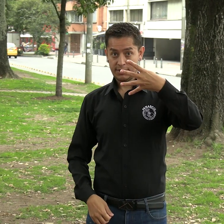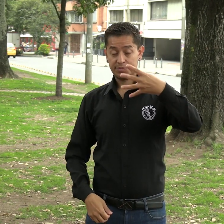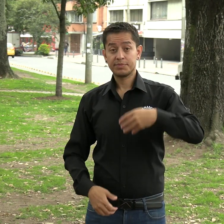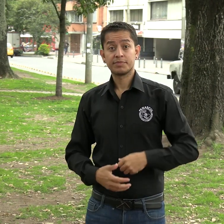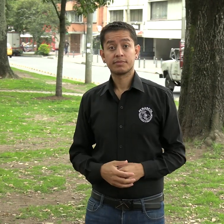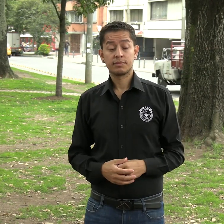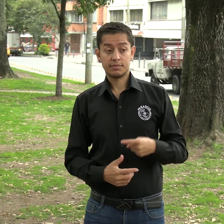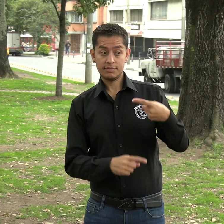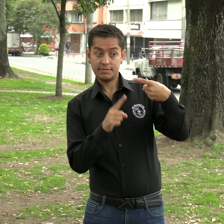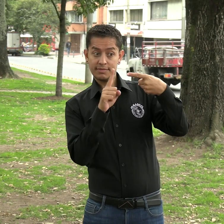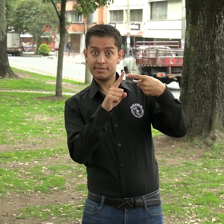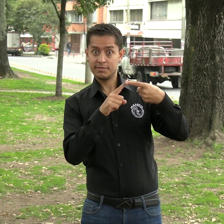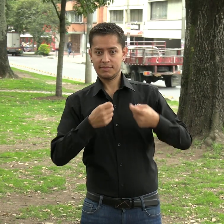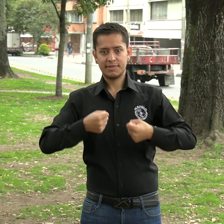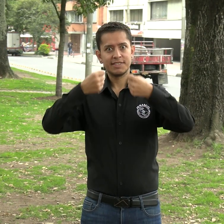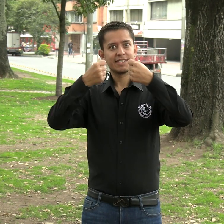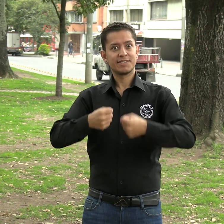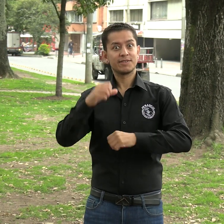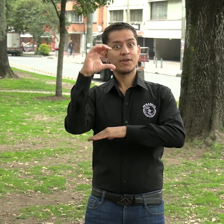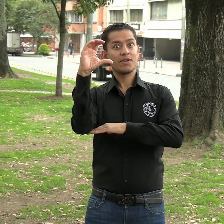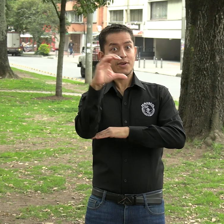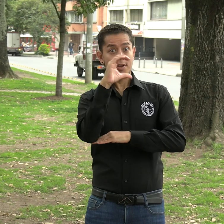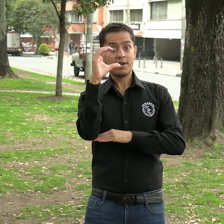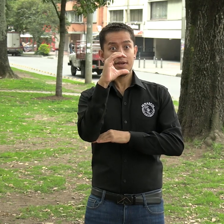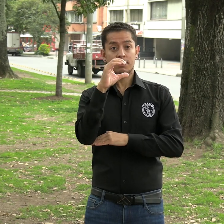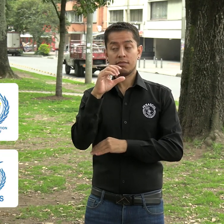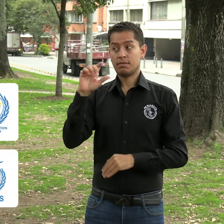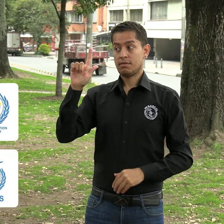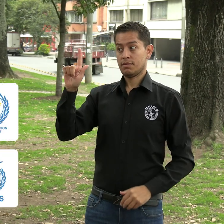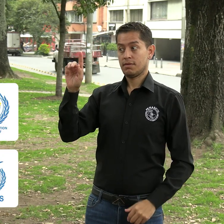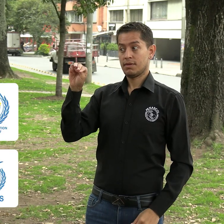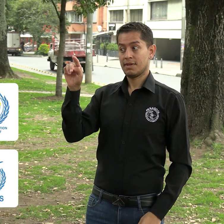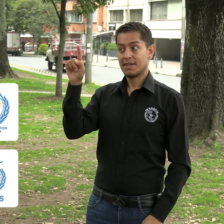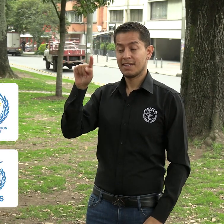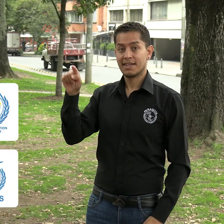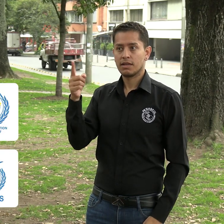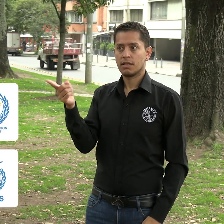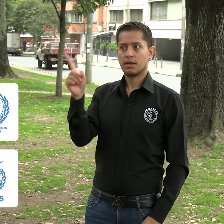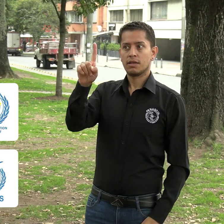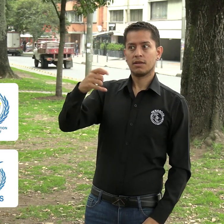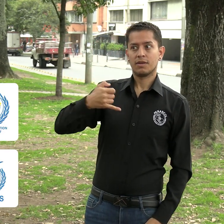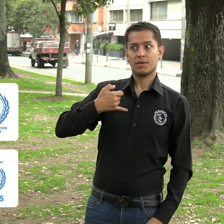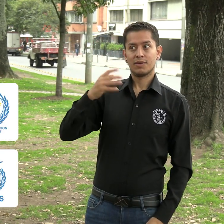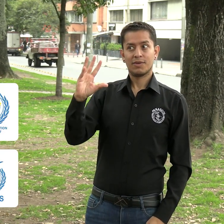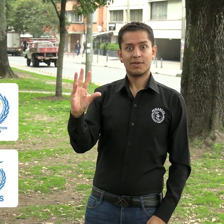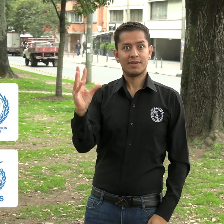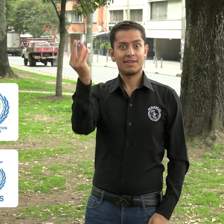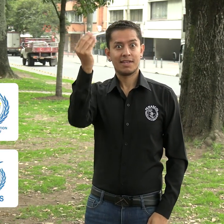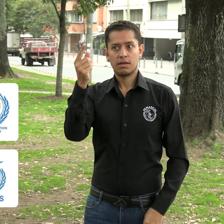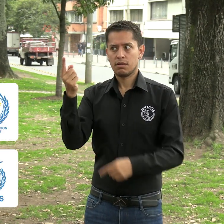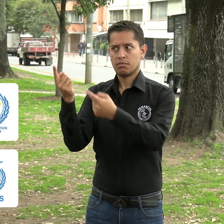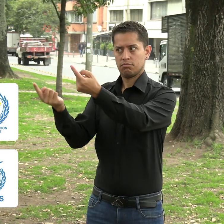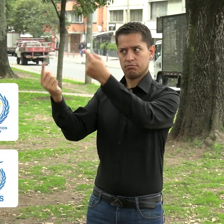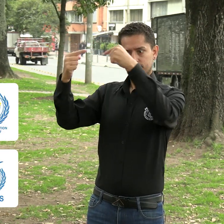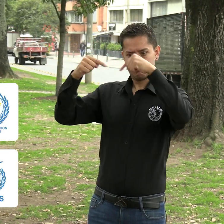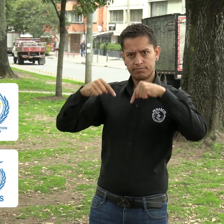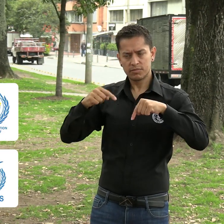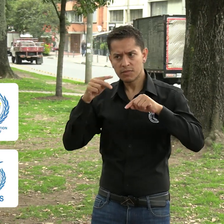El primero tuvo sede en Colombia, donde se obtuvo la participación de la Federación Mundial de Sordos y la sección de